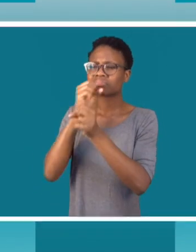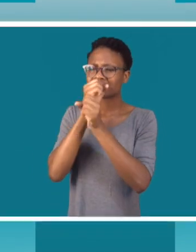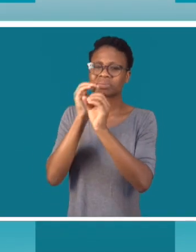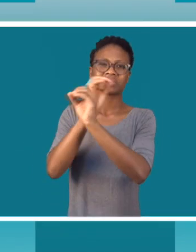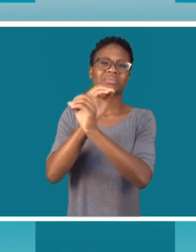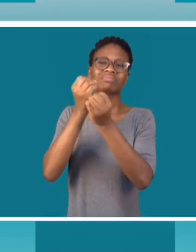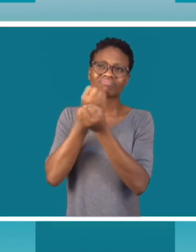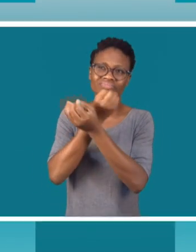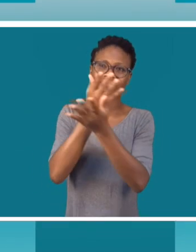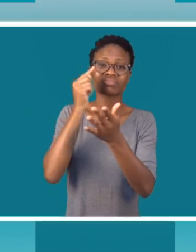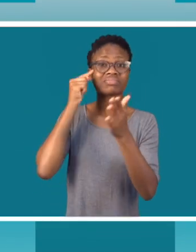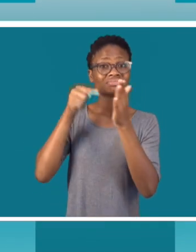questão do sigilo.